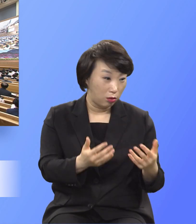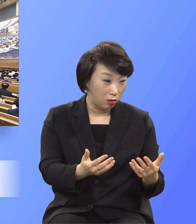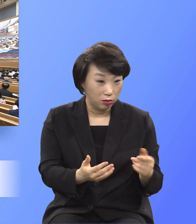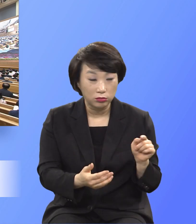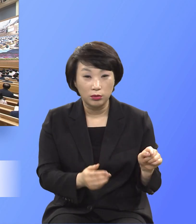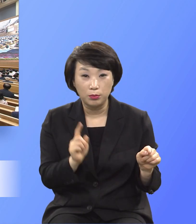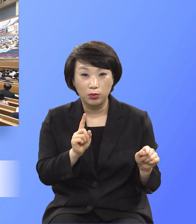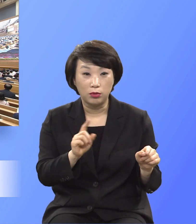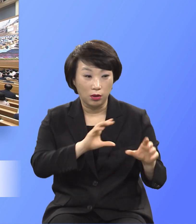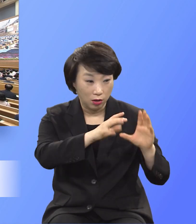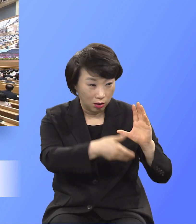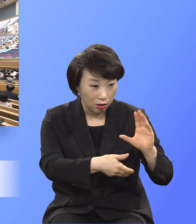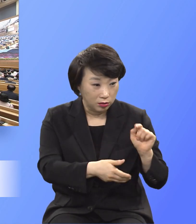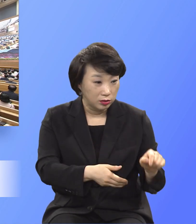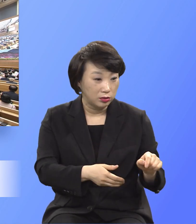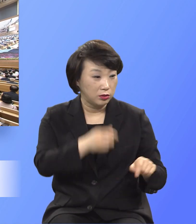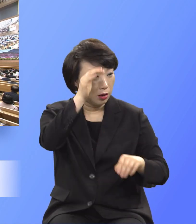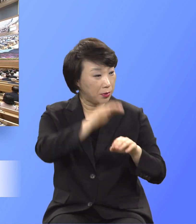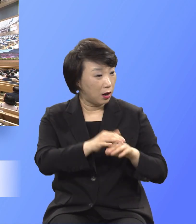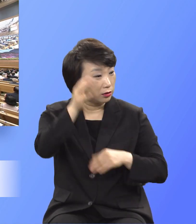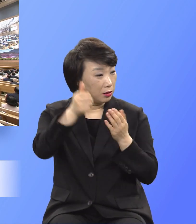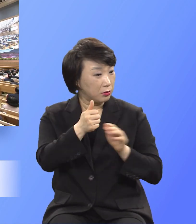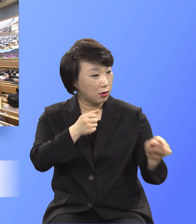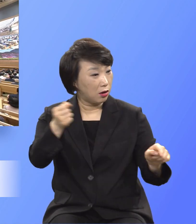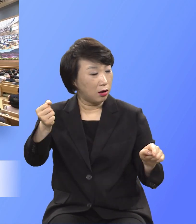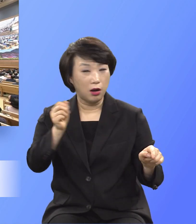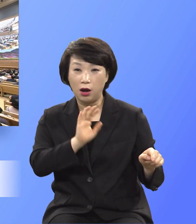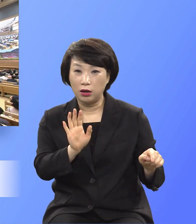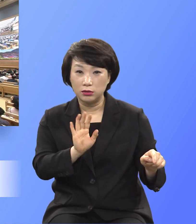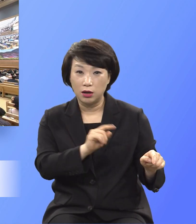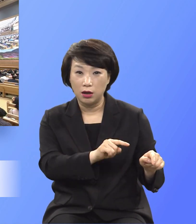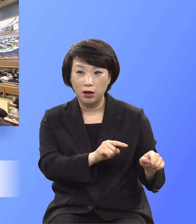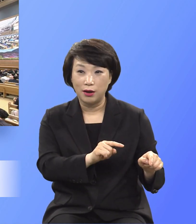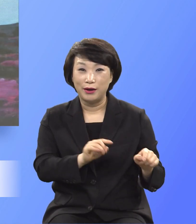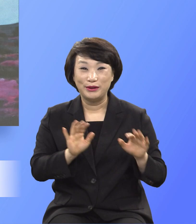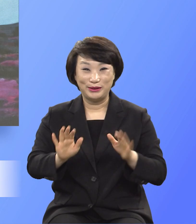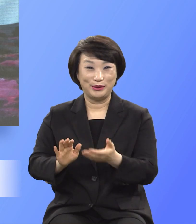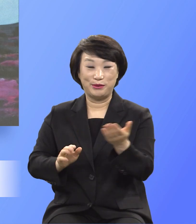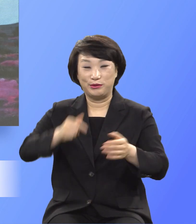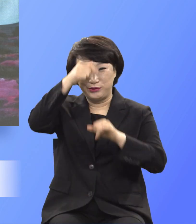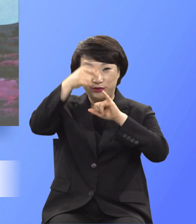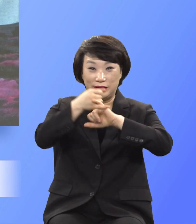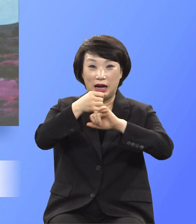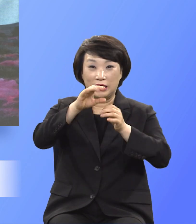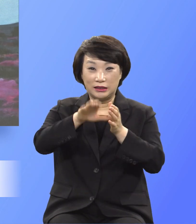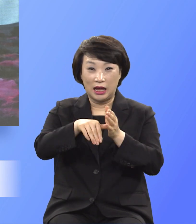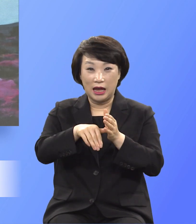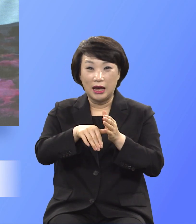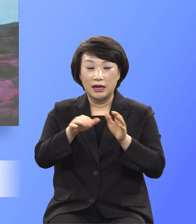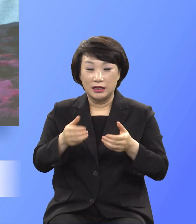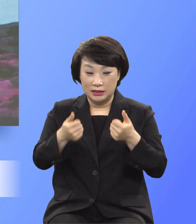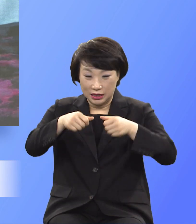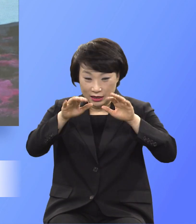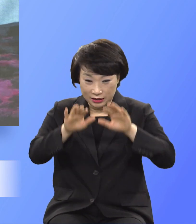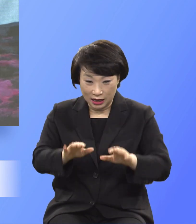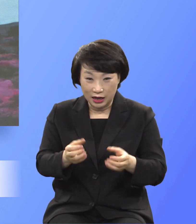하나님이 그 예배를 받으시겠습니까 그래서 구약시대도 제사를 드리다가